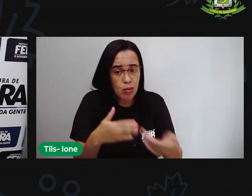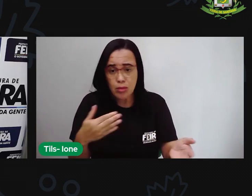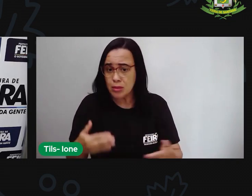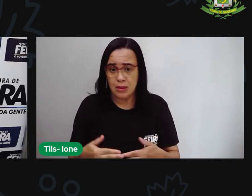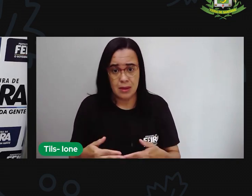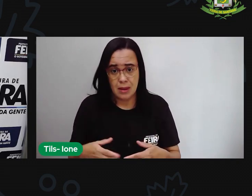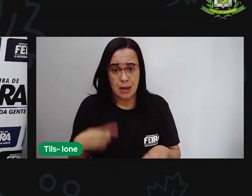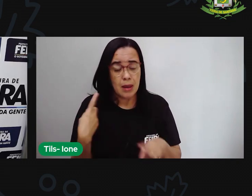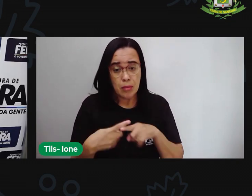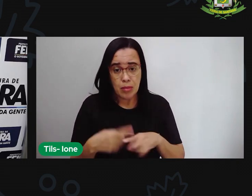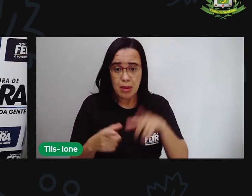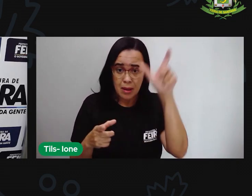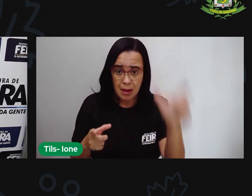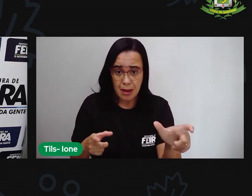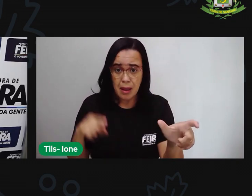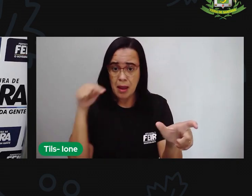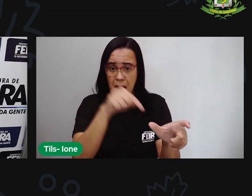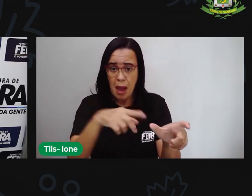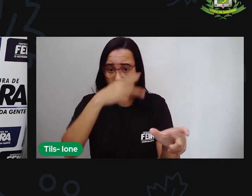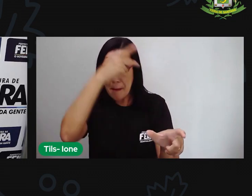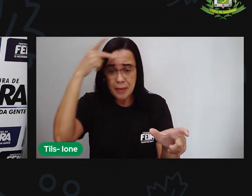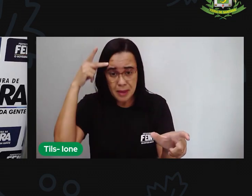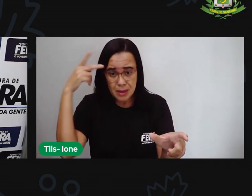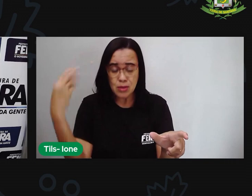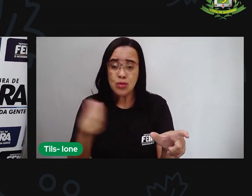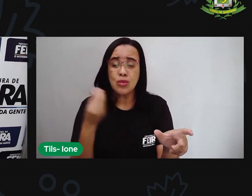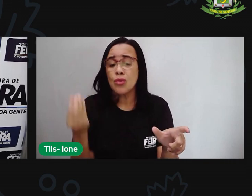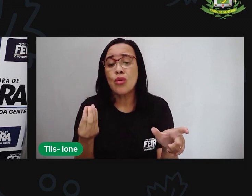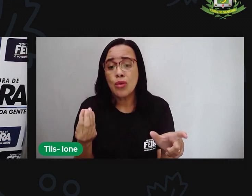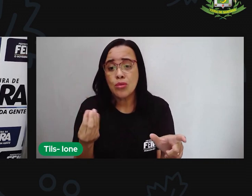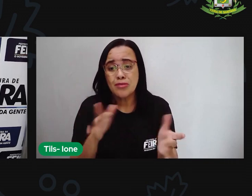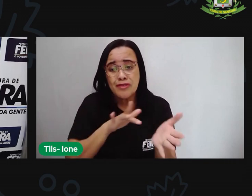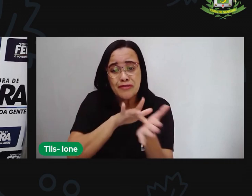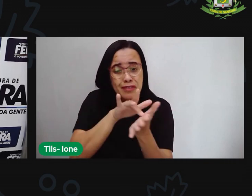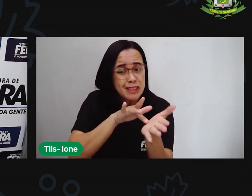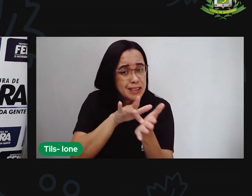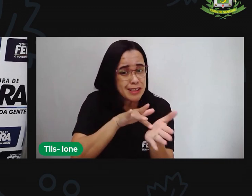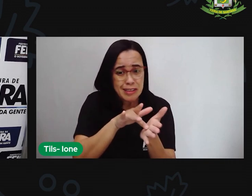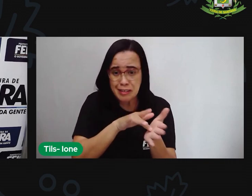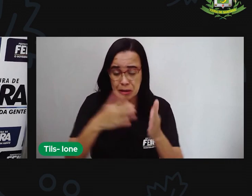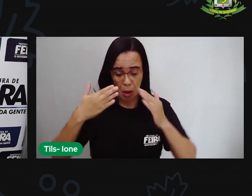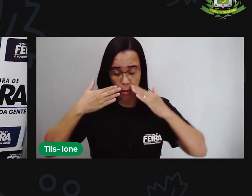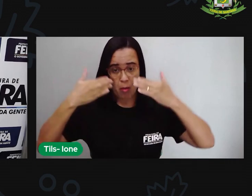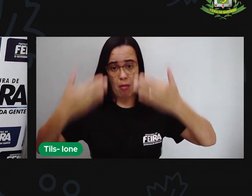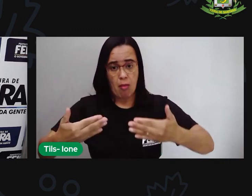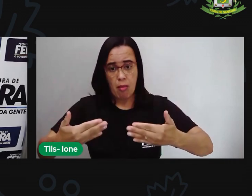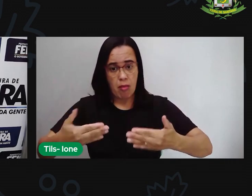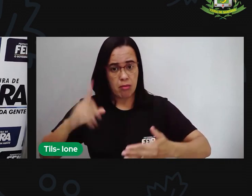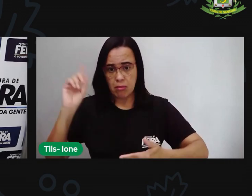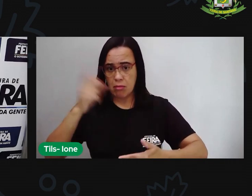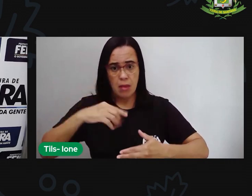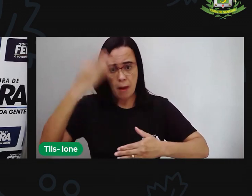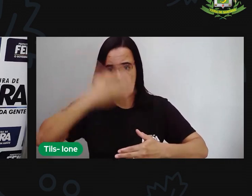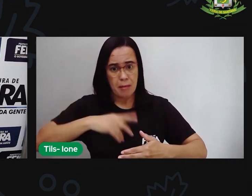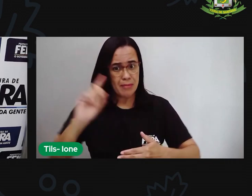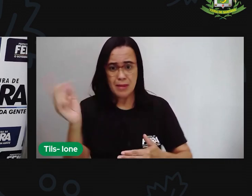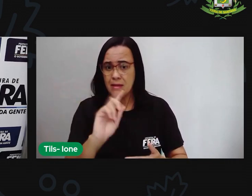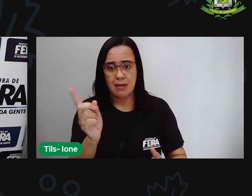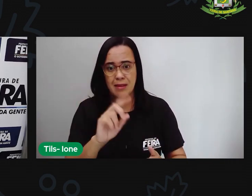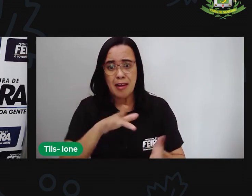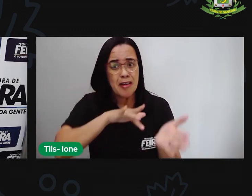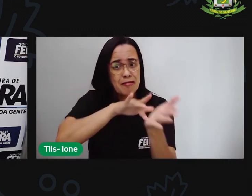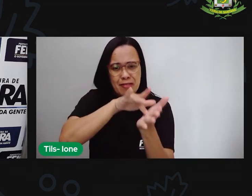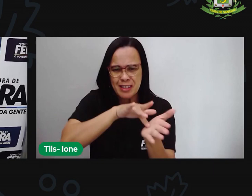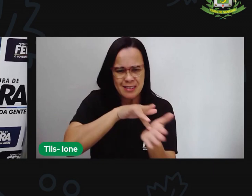momento se apresentar como malvado ou malvada né vai se apresentar como alguém que quer ser